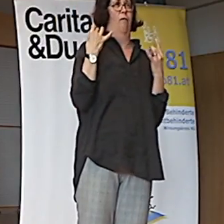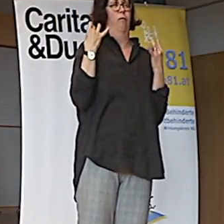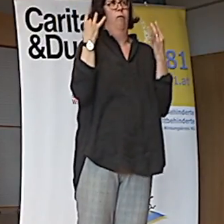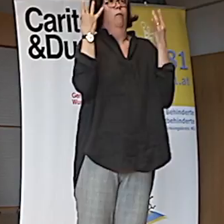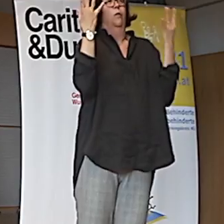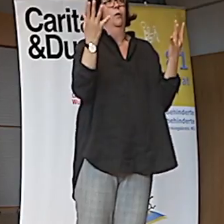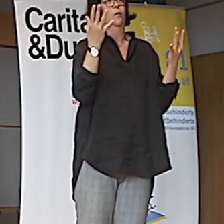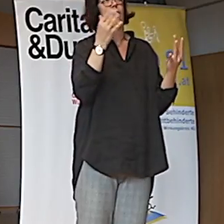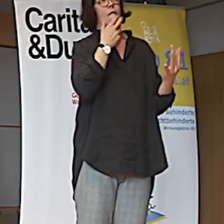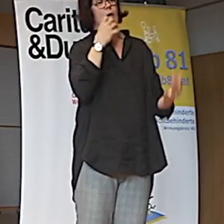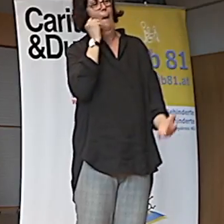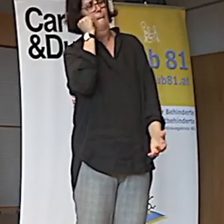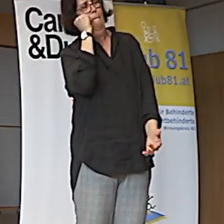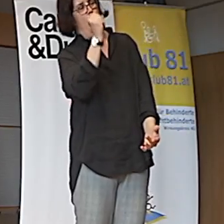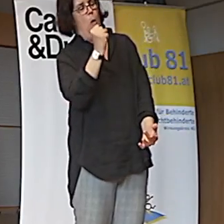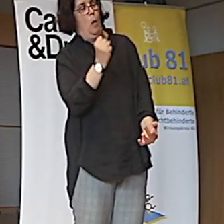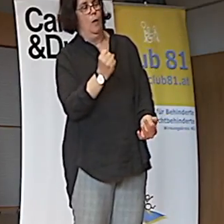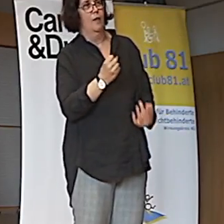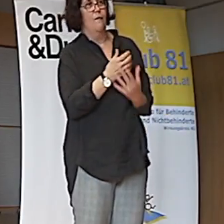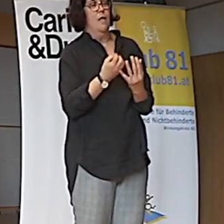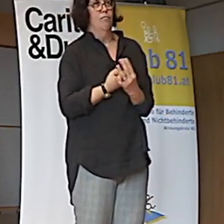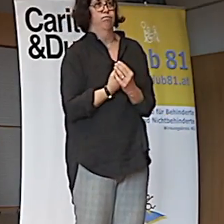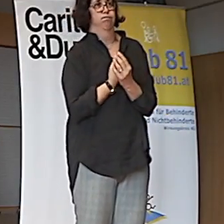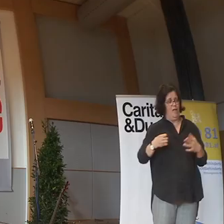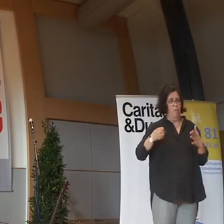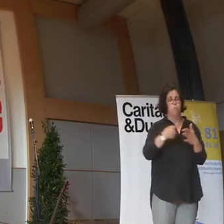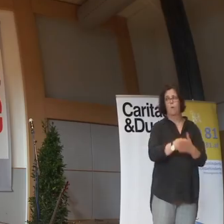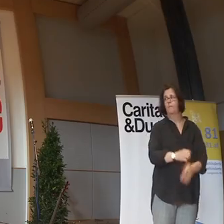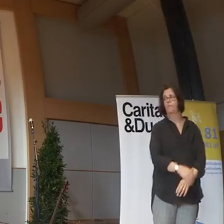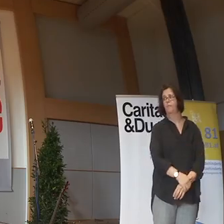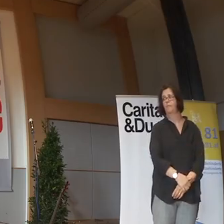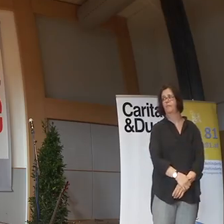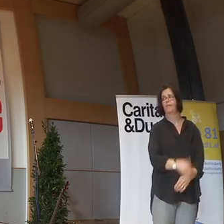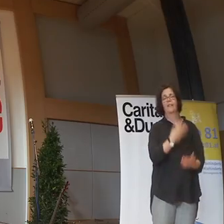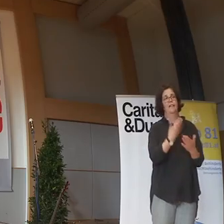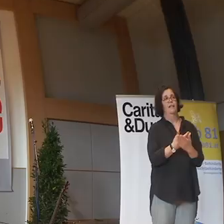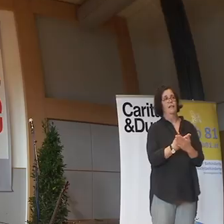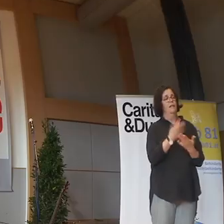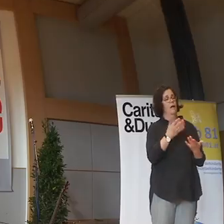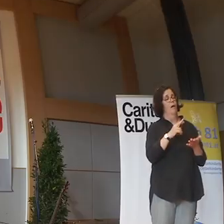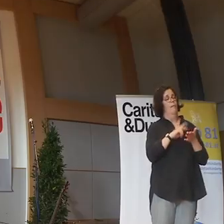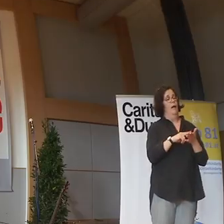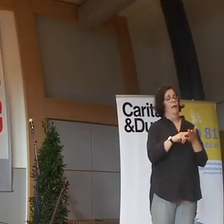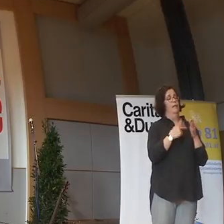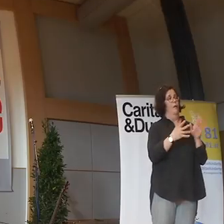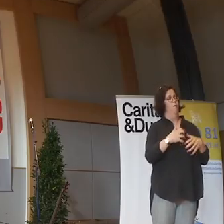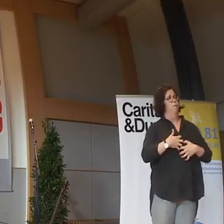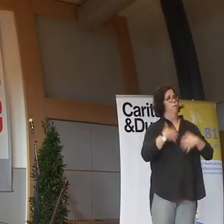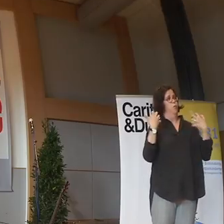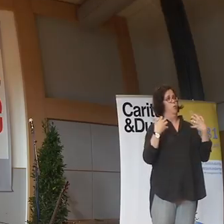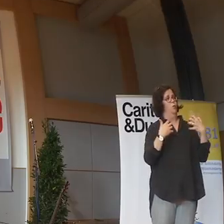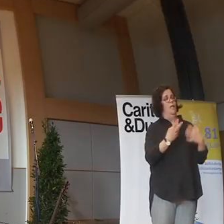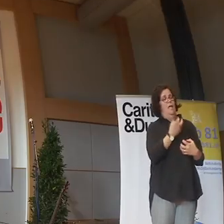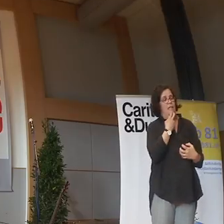Die Mordlust in ihm. Aufquellen. Und mit diesem Vorhaben. Dieser Wut. Bei